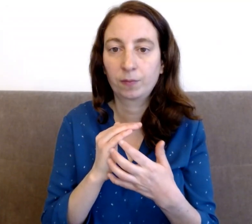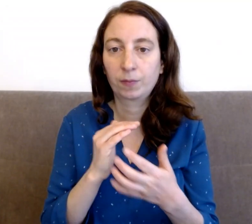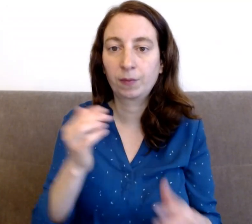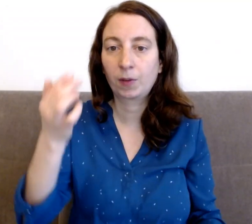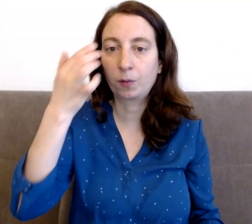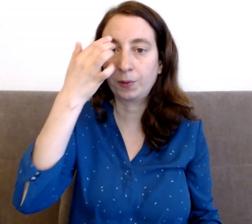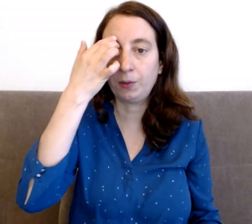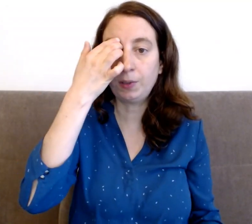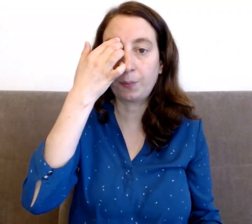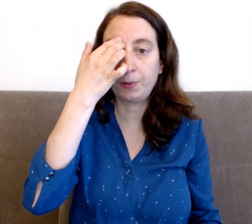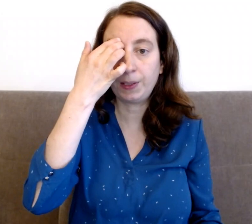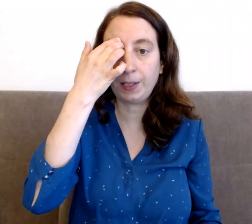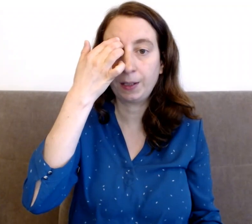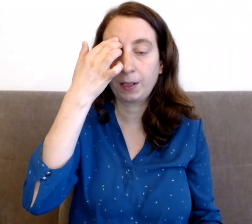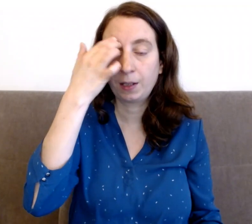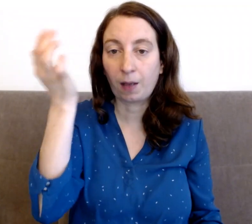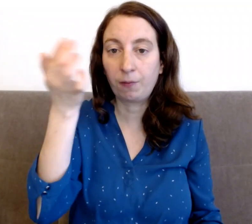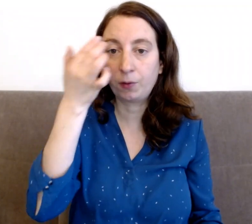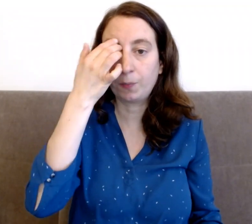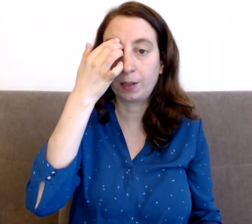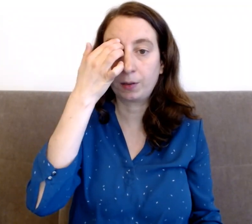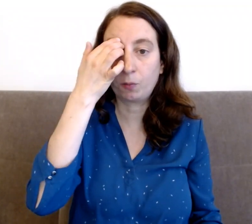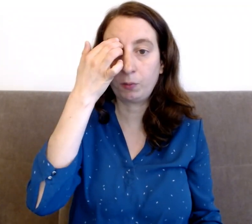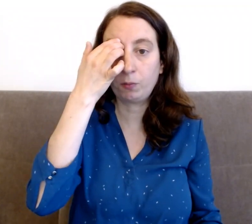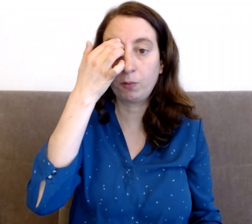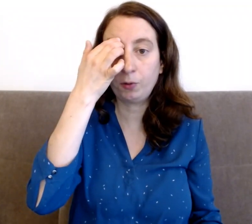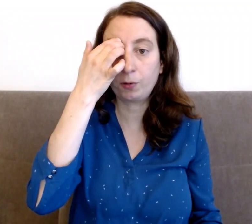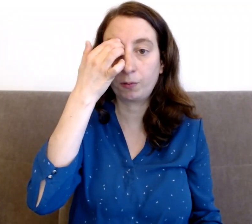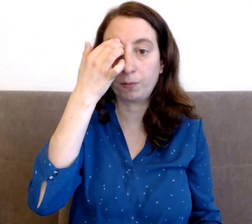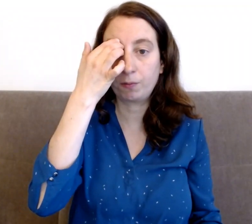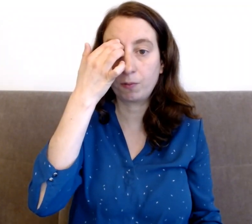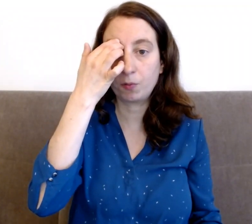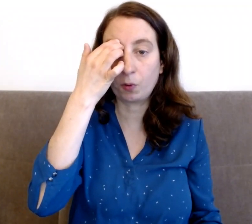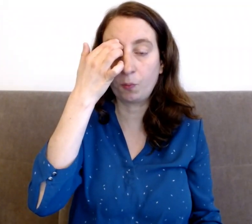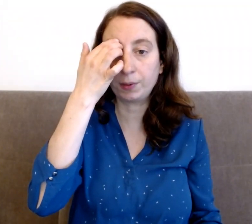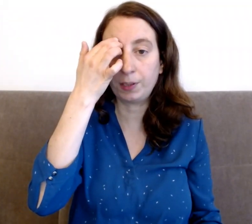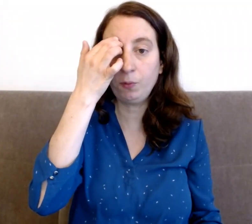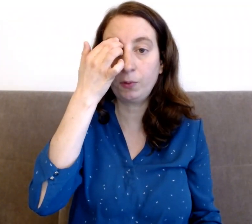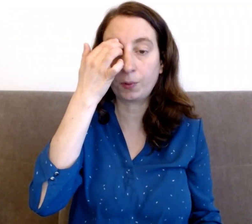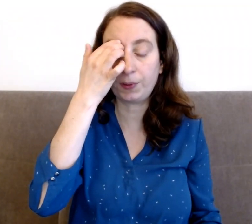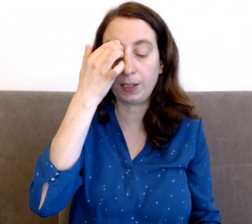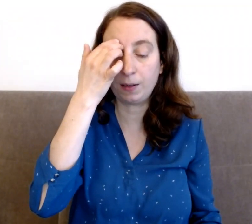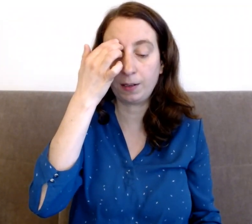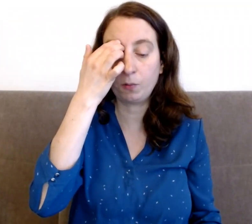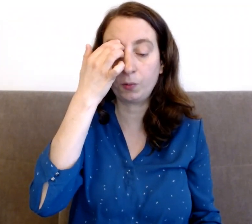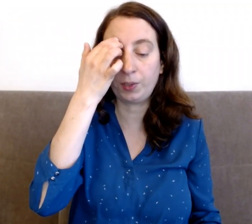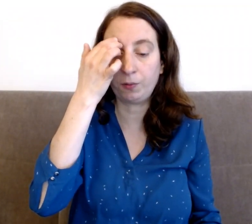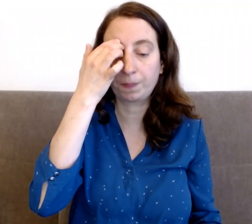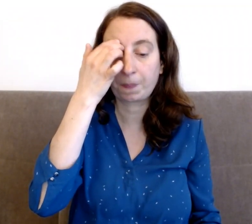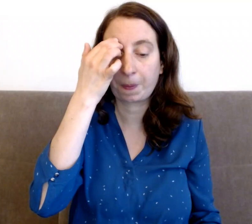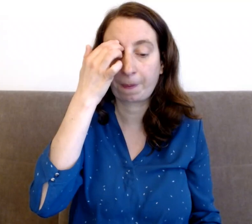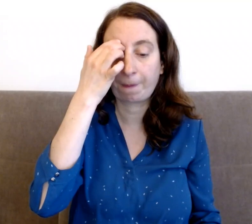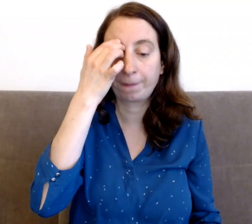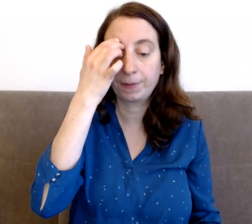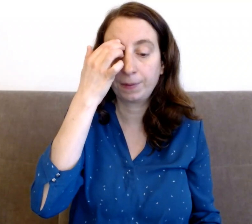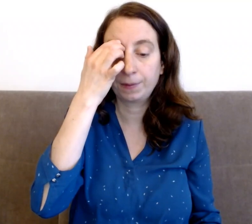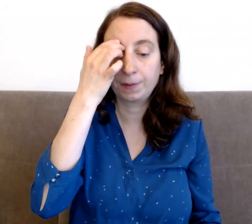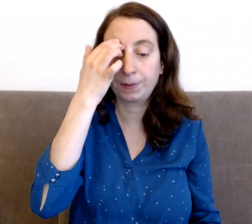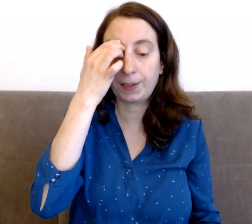On continue, tapotez avec votre main droite ou gauche sur le point début du sourcil, et on continue. cette